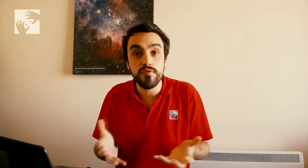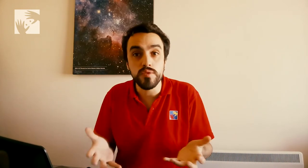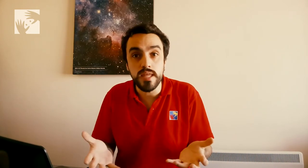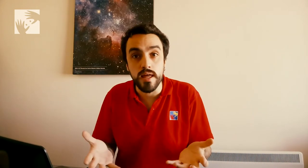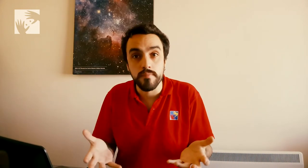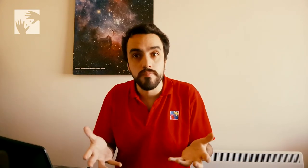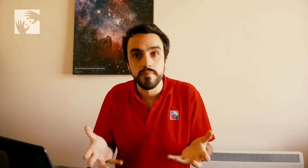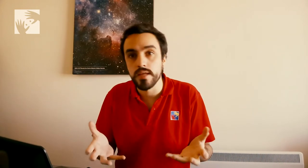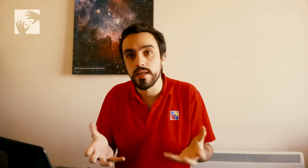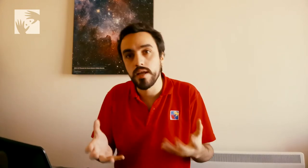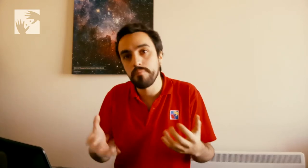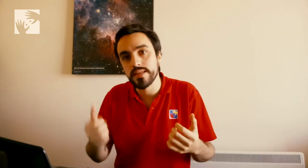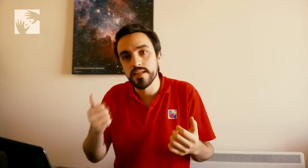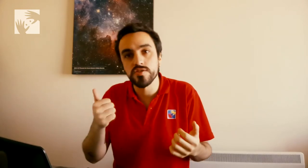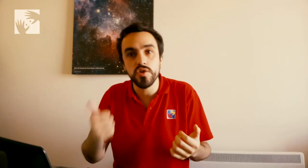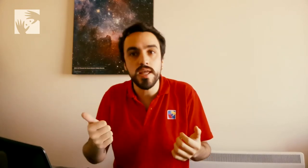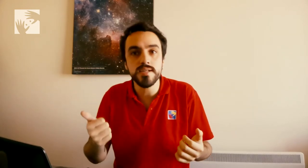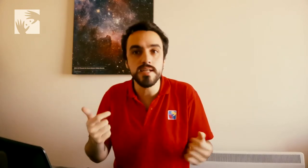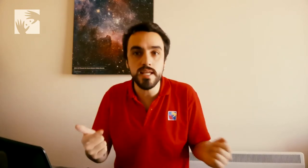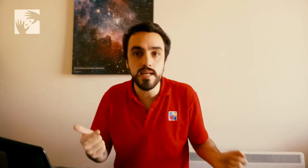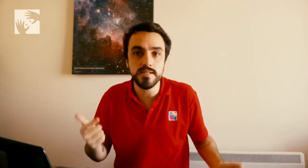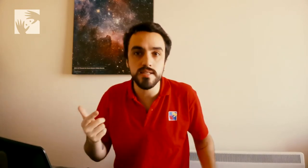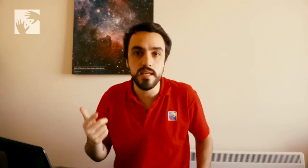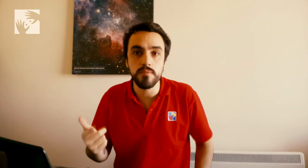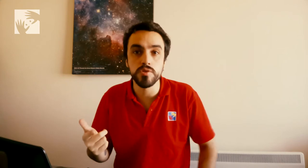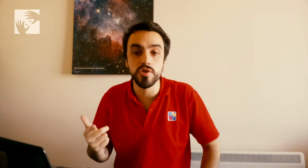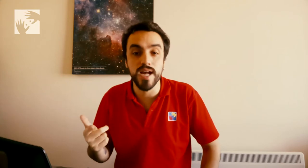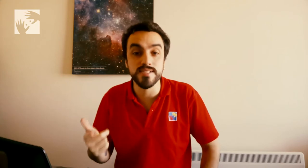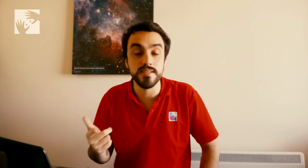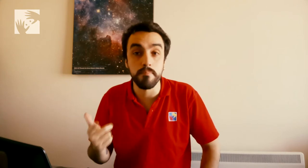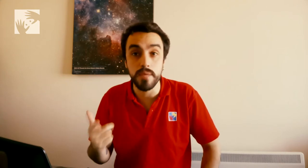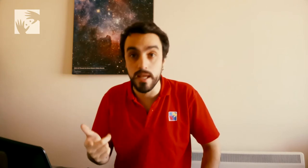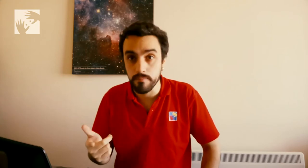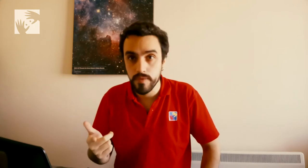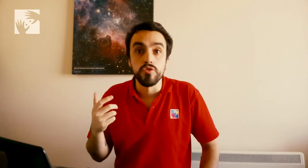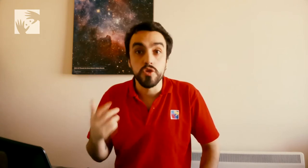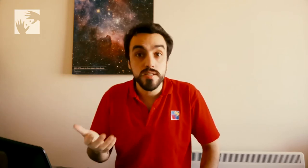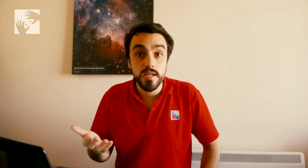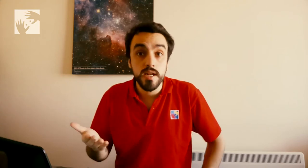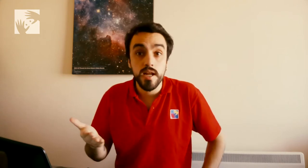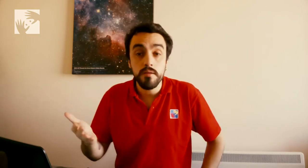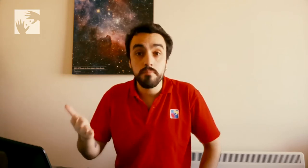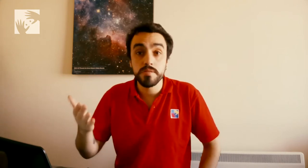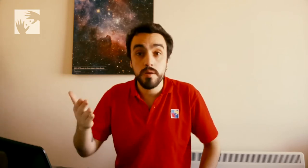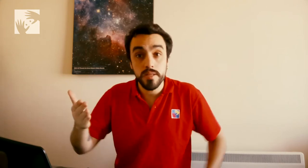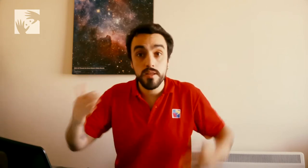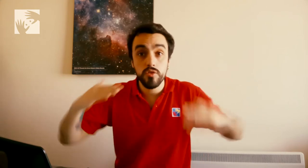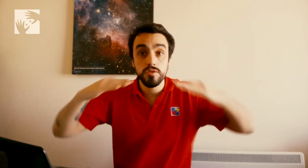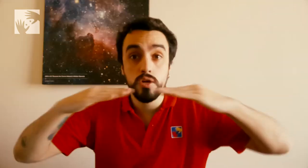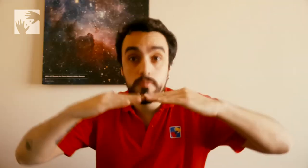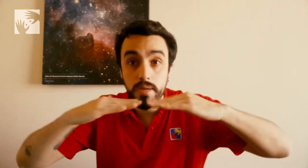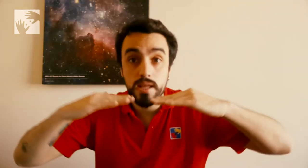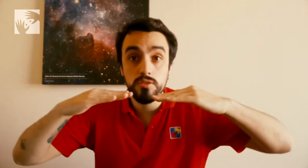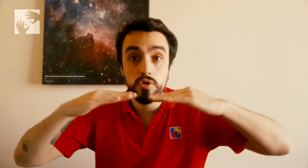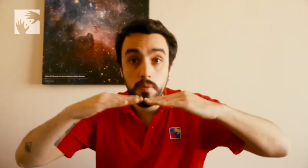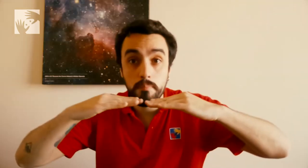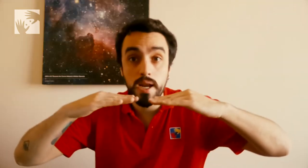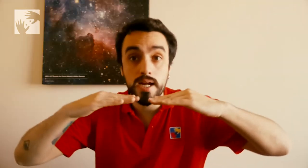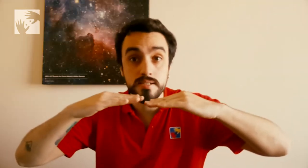fundida, que tiene partes sólidas, líquidas y muchos gases también. ¿Dónde se generan? Principalmente donde convergen dos placas,